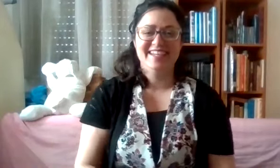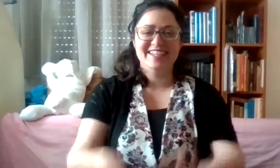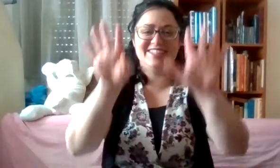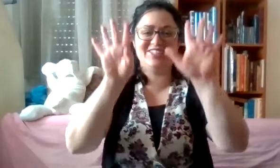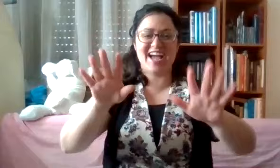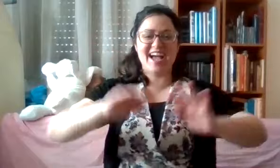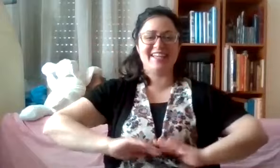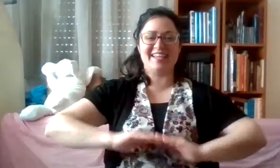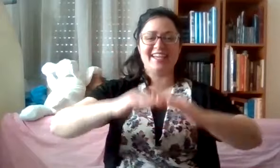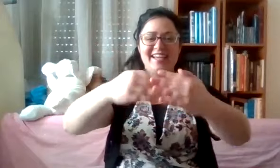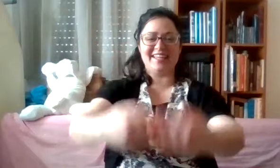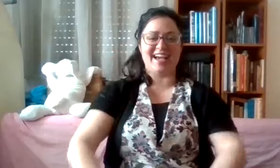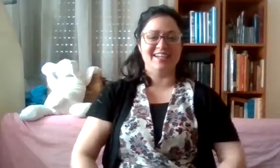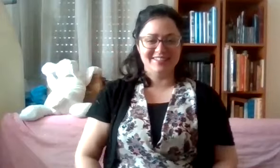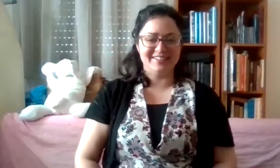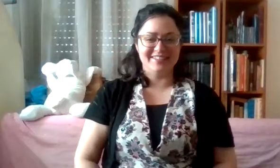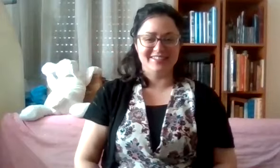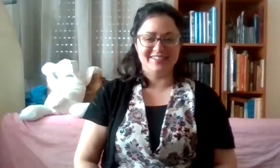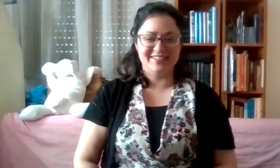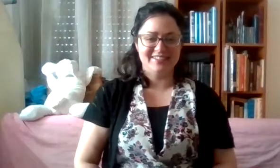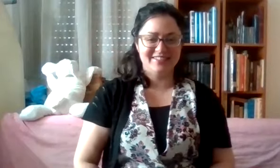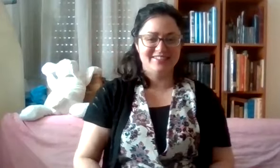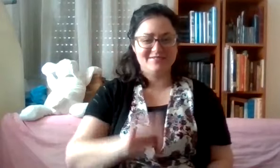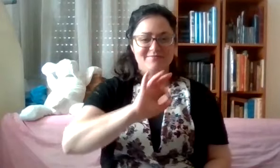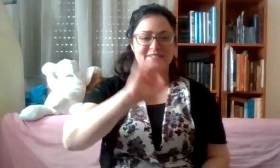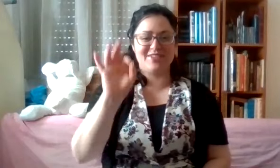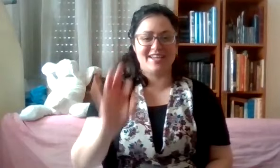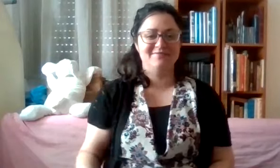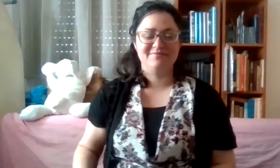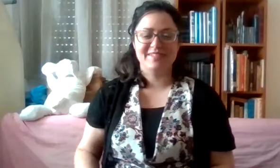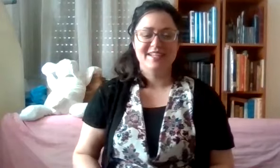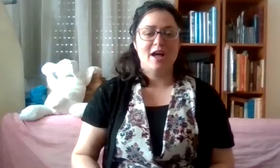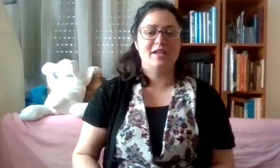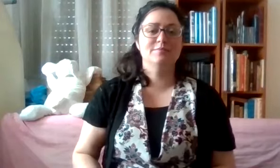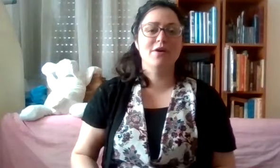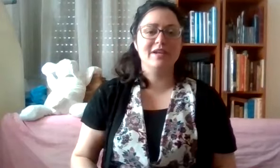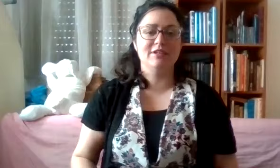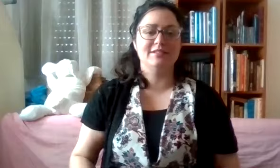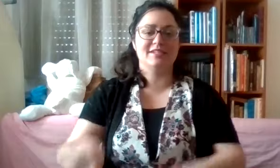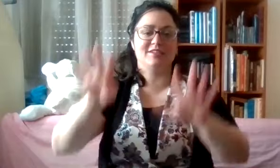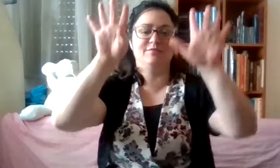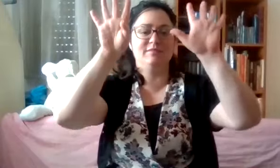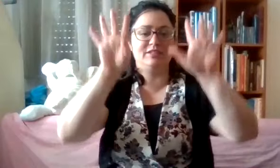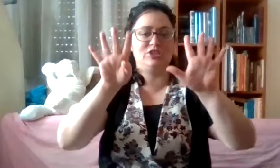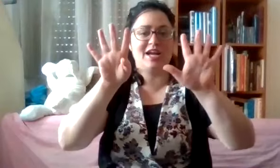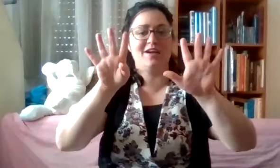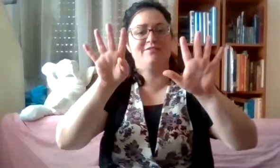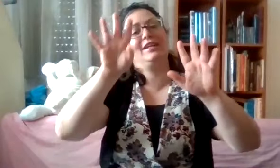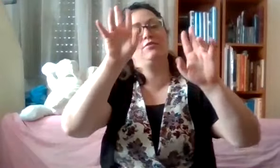תשעה ירחי לידה. מצוין. אז בואו אנחנו נעשה עכשיו מתשעה ואנחנו